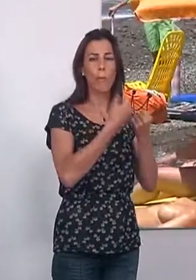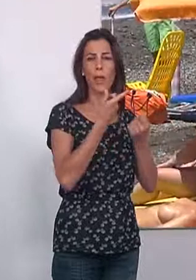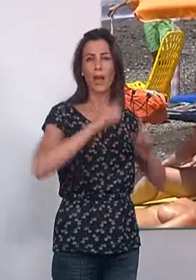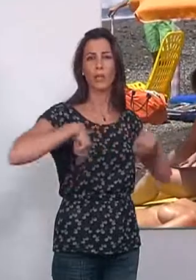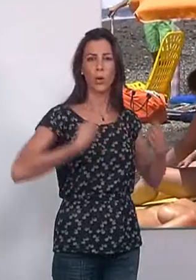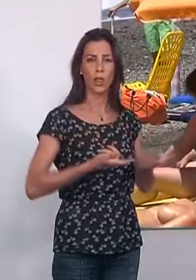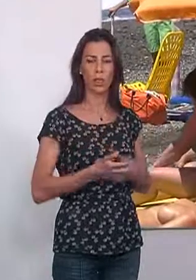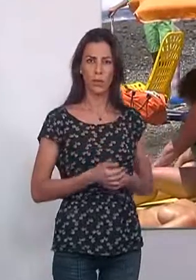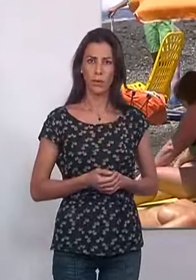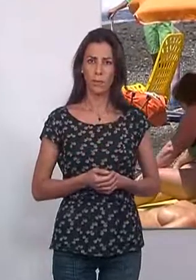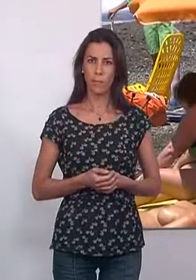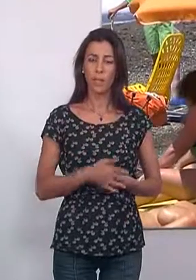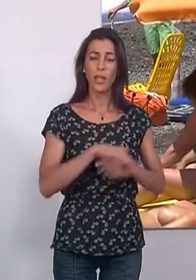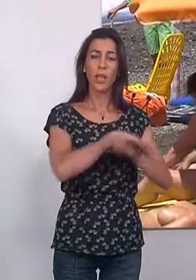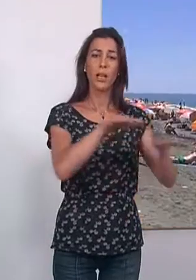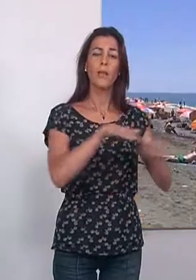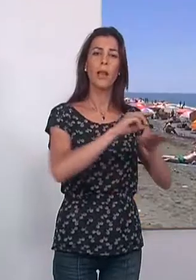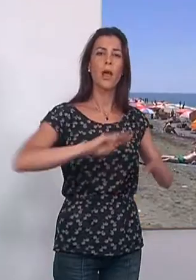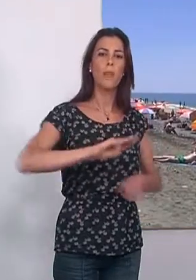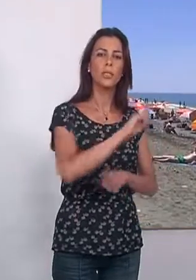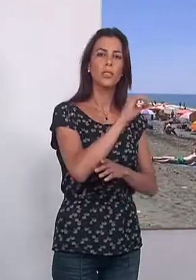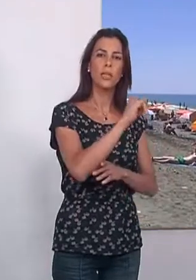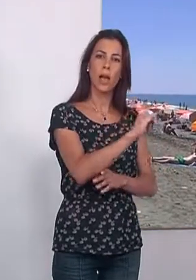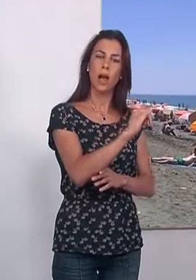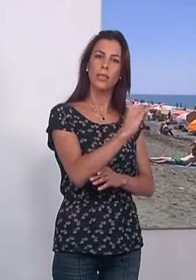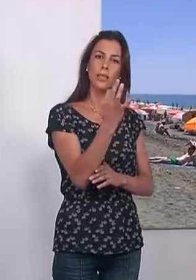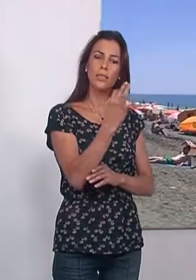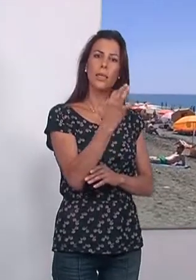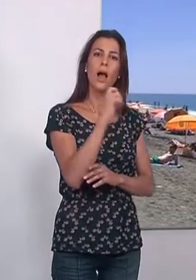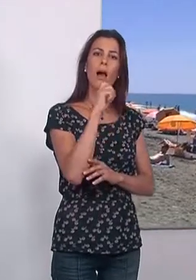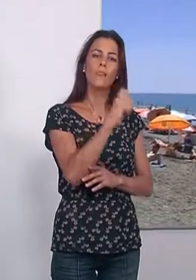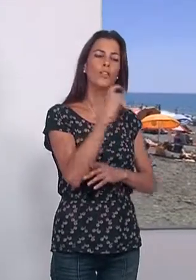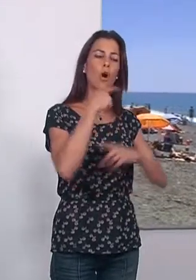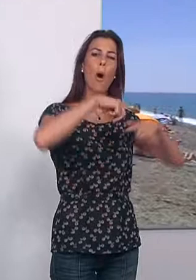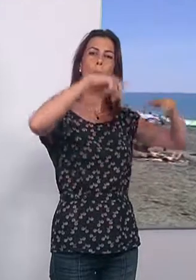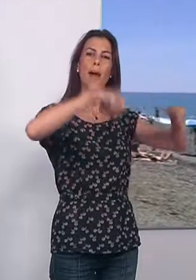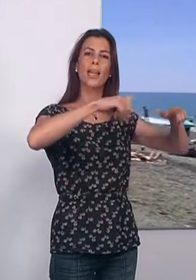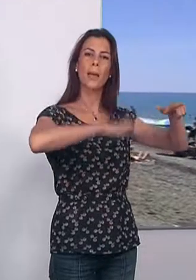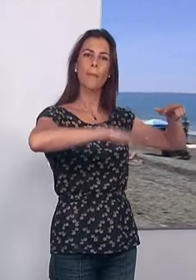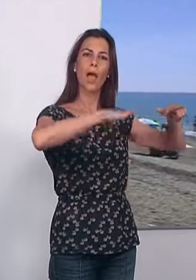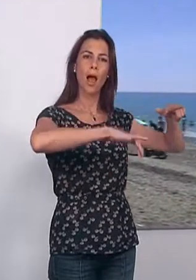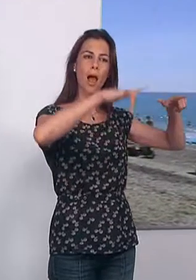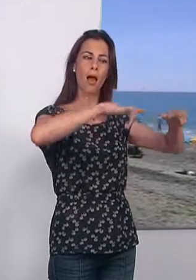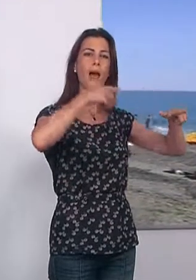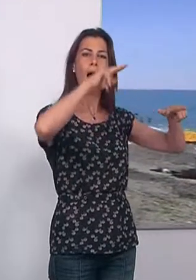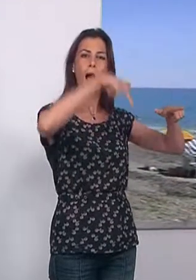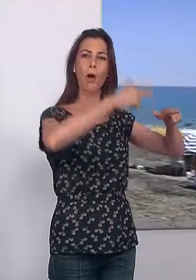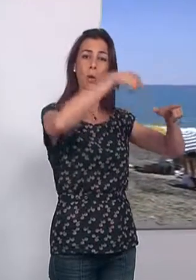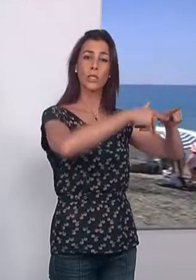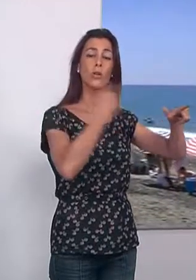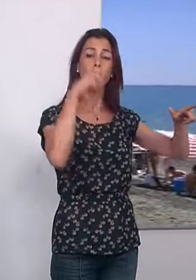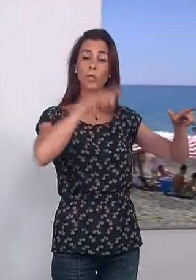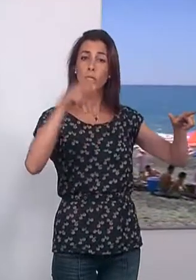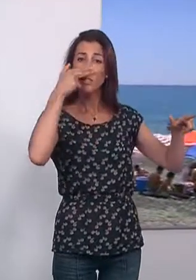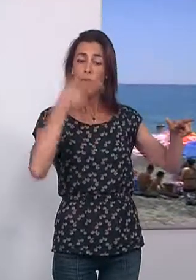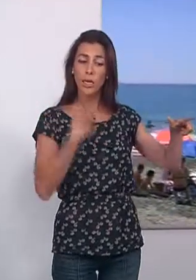La playa de Poniente de Motril contará con un parque acuático flotante durante todo el verano. Toda aquella empresa